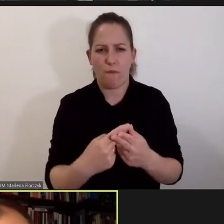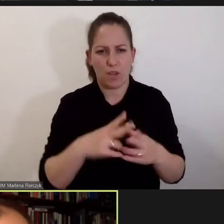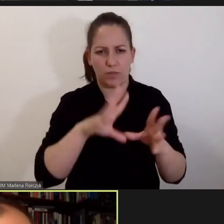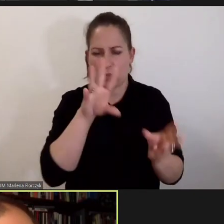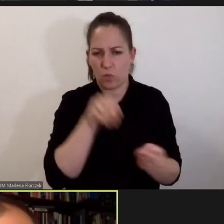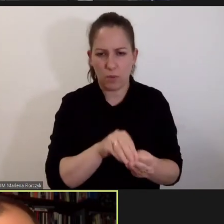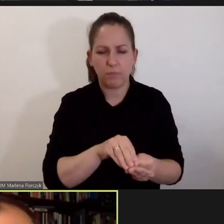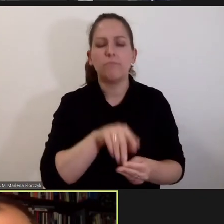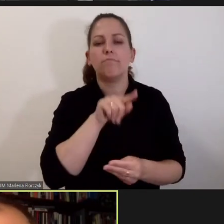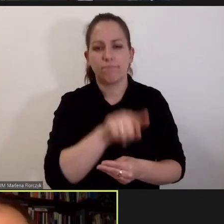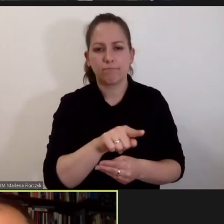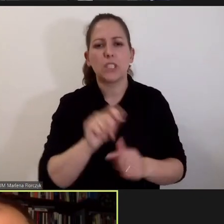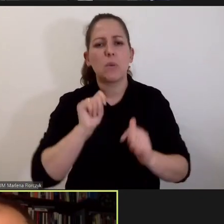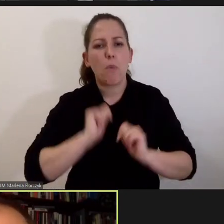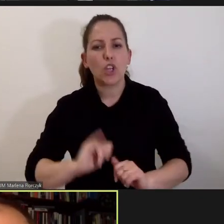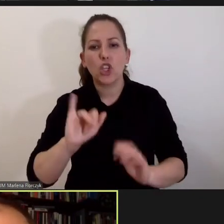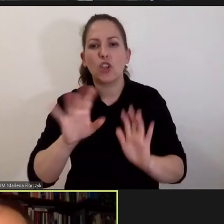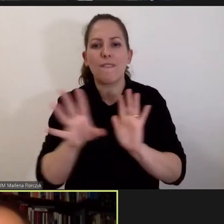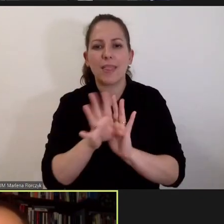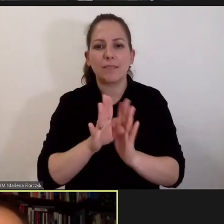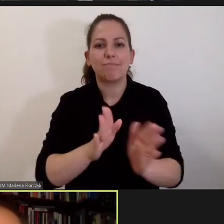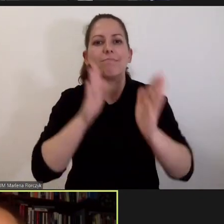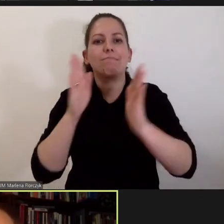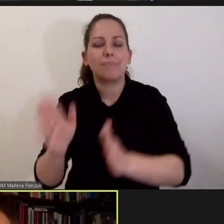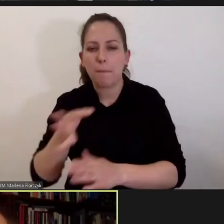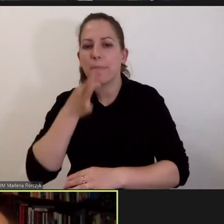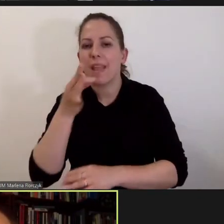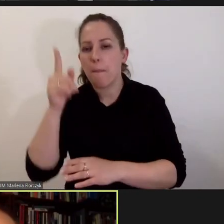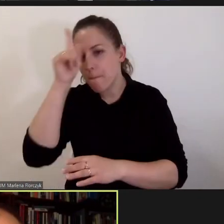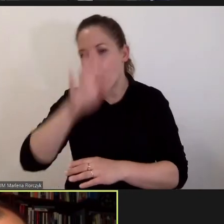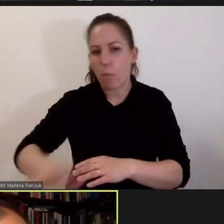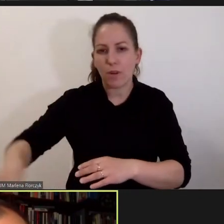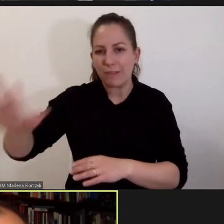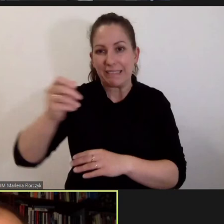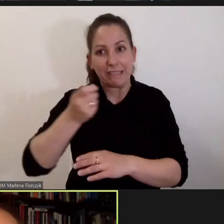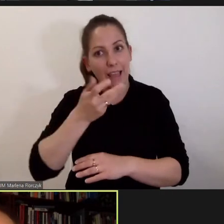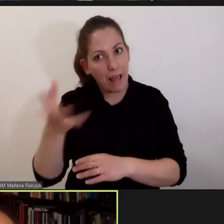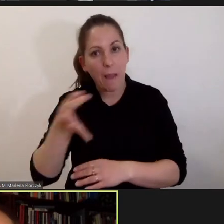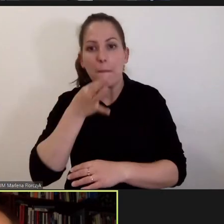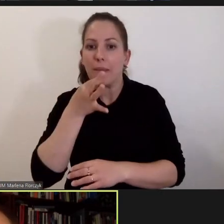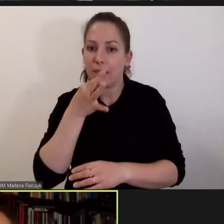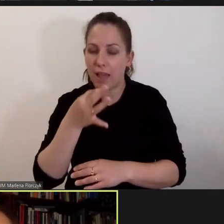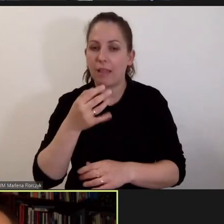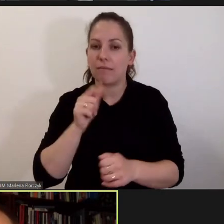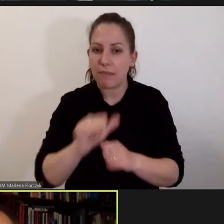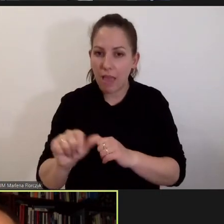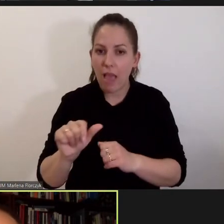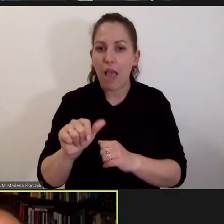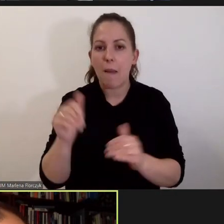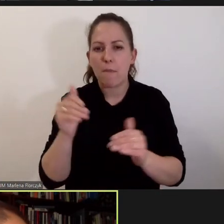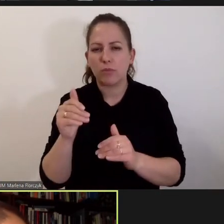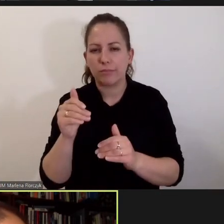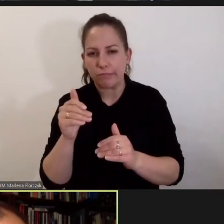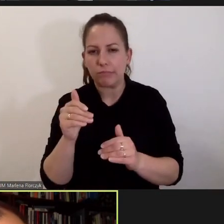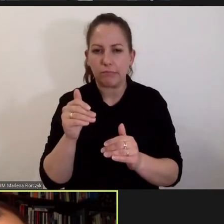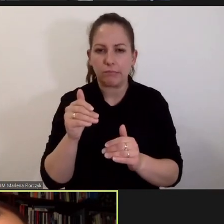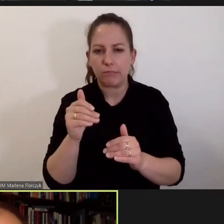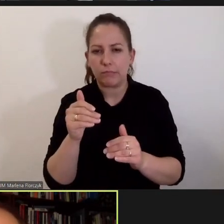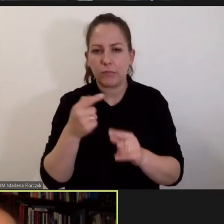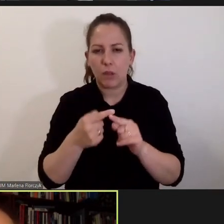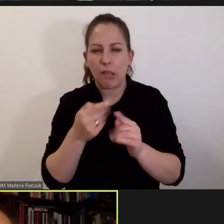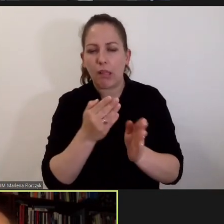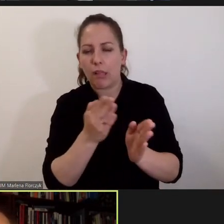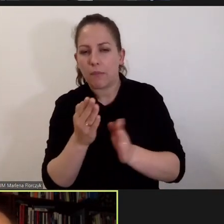spokojnie. I o 19.00 przejdę do pytań od publiczności, bo kilka pytań. Jest, tak mi się wydaje, że możemy sobie pozwolić na, powiedzmy,